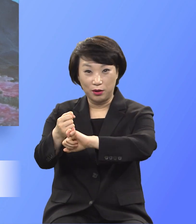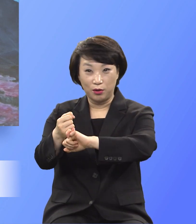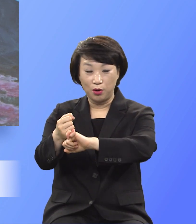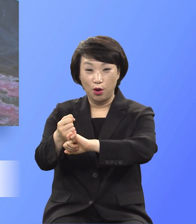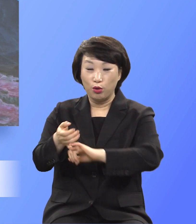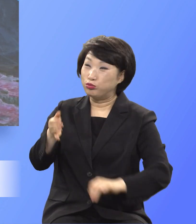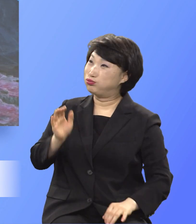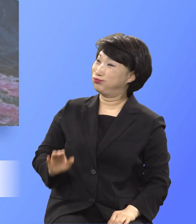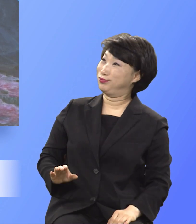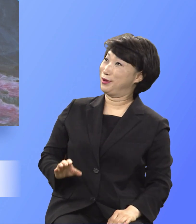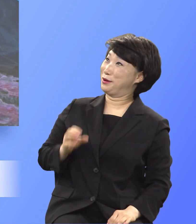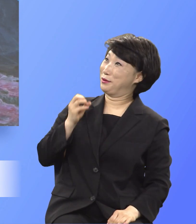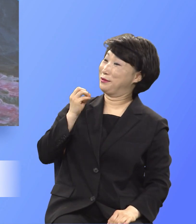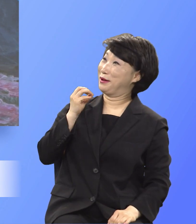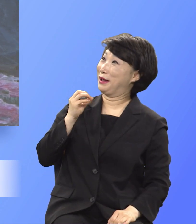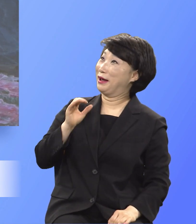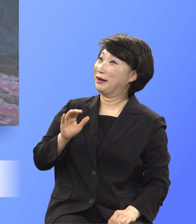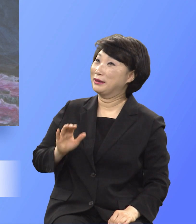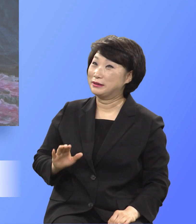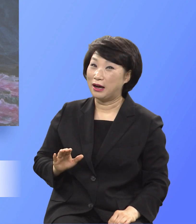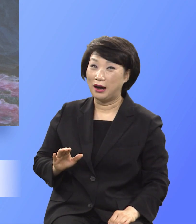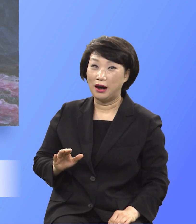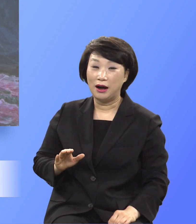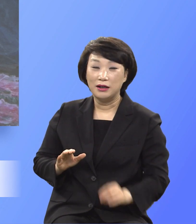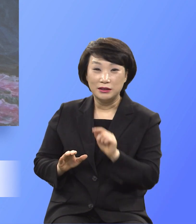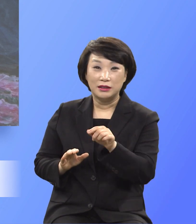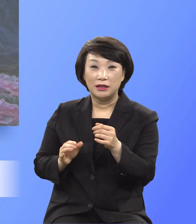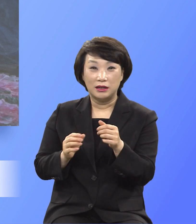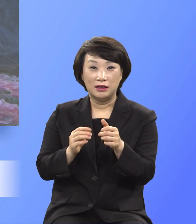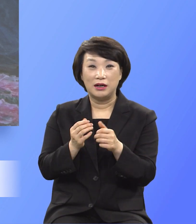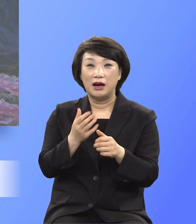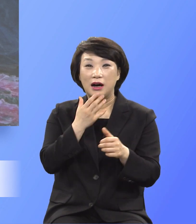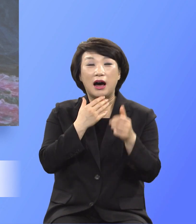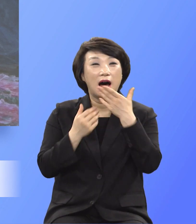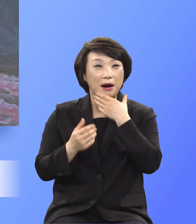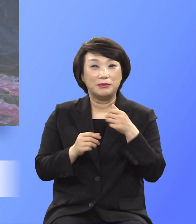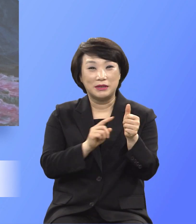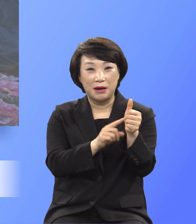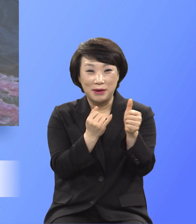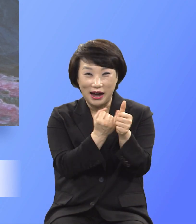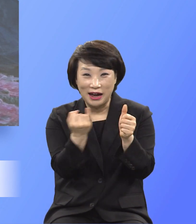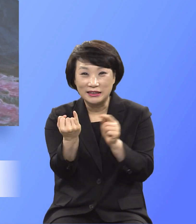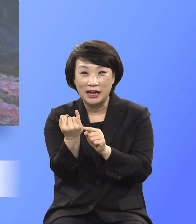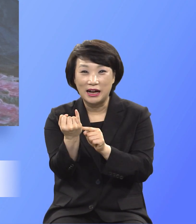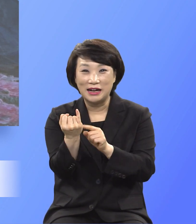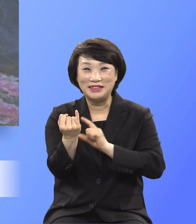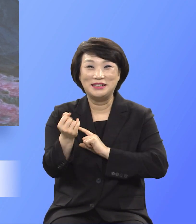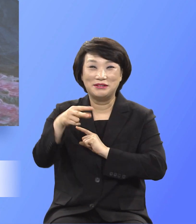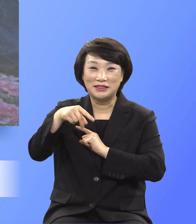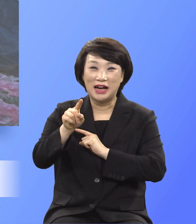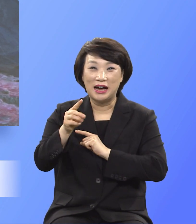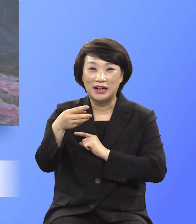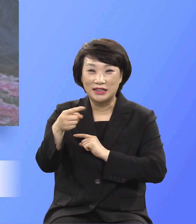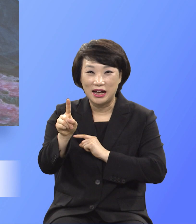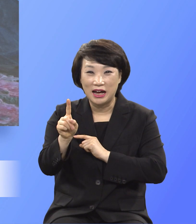그 안에 살아가 애기를 생산하지 못합니다.